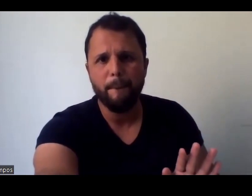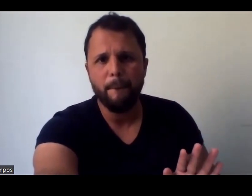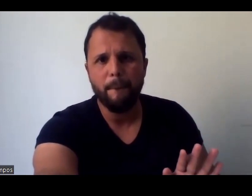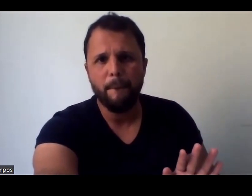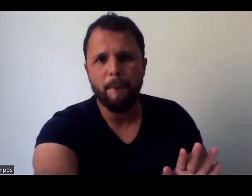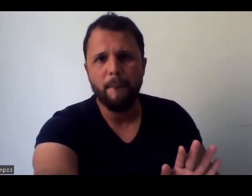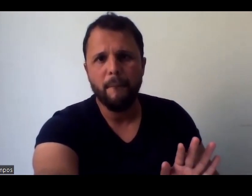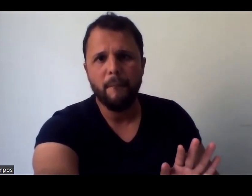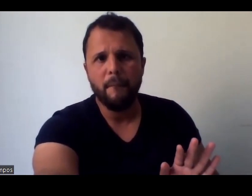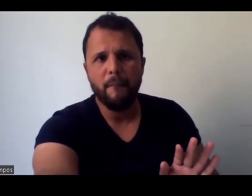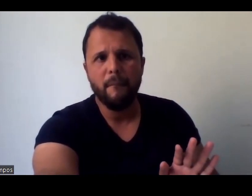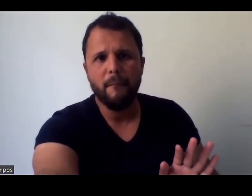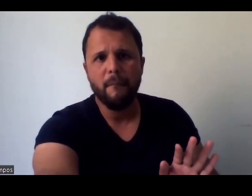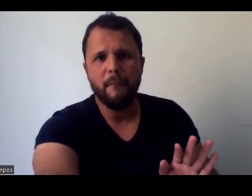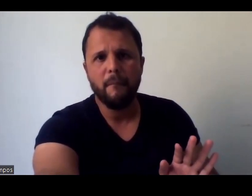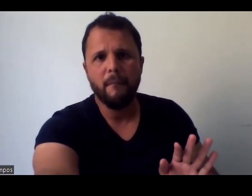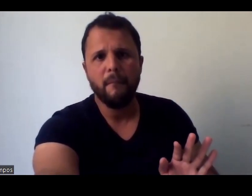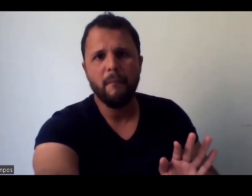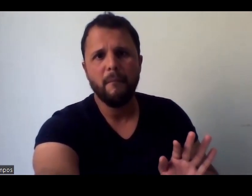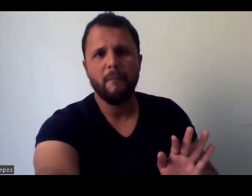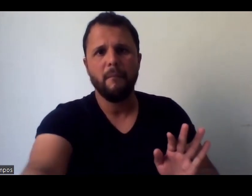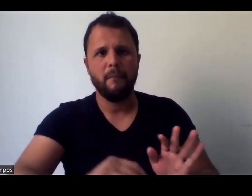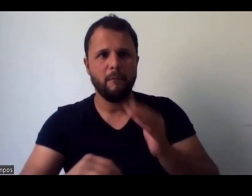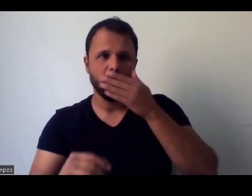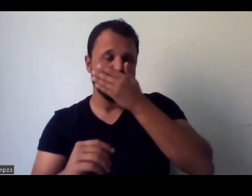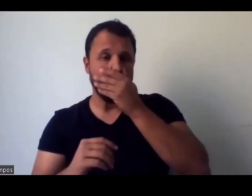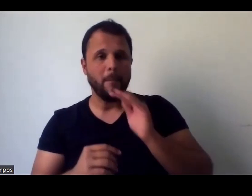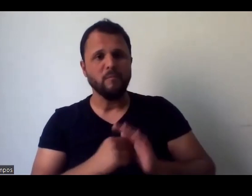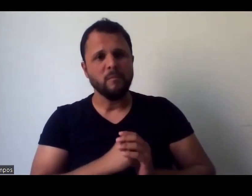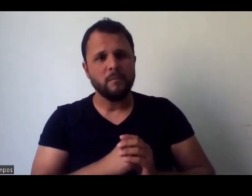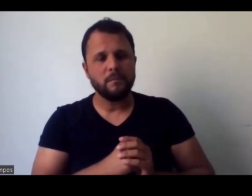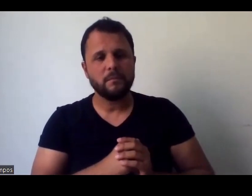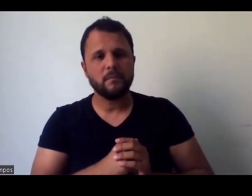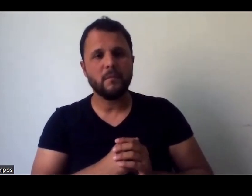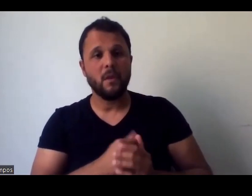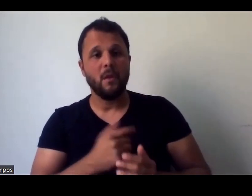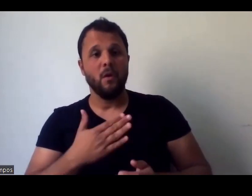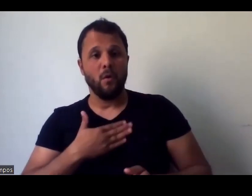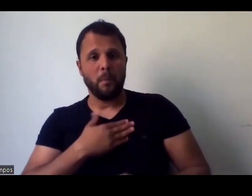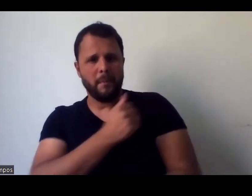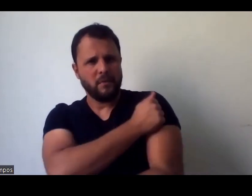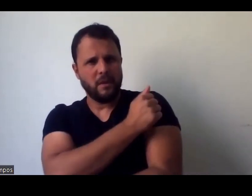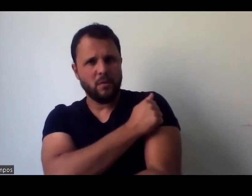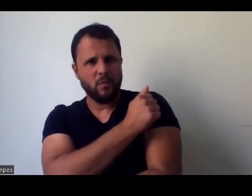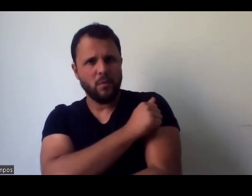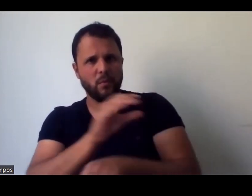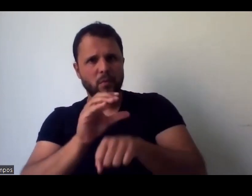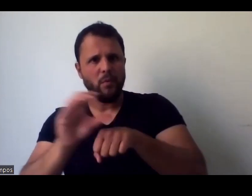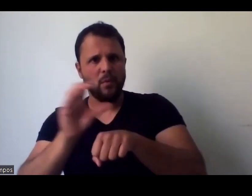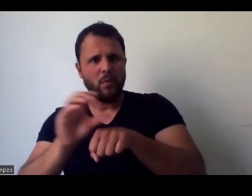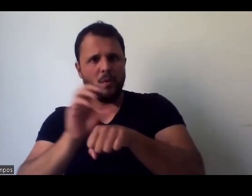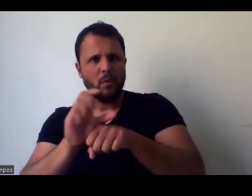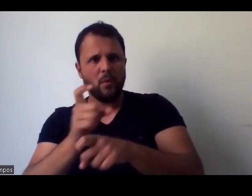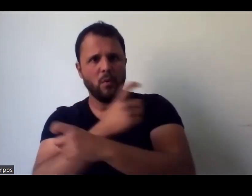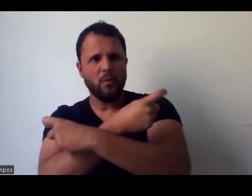discuti é bom, né? Com os museus, com os museus, com os meus alunos de um curso da PUC, um curso de